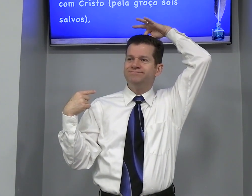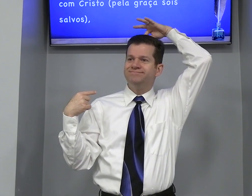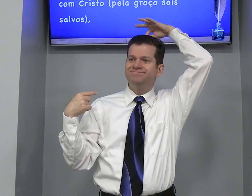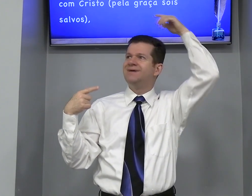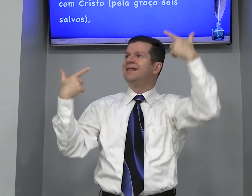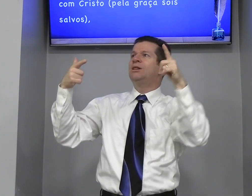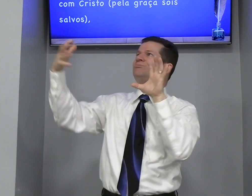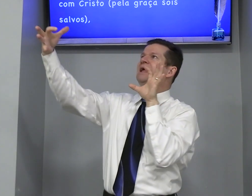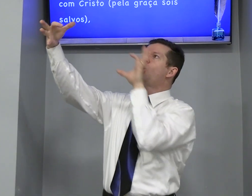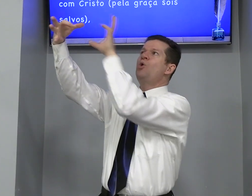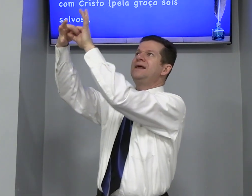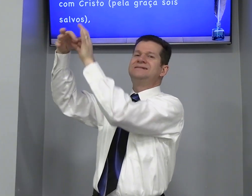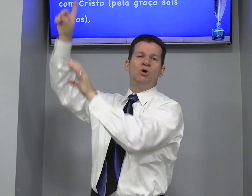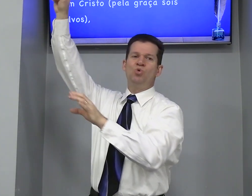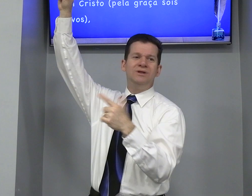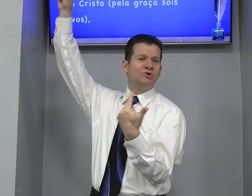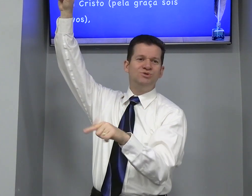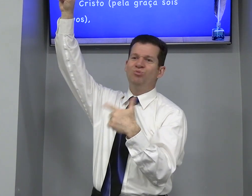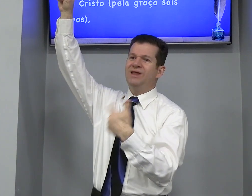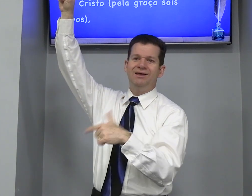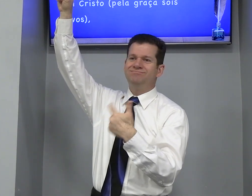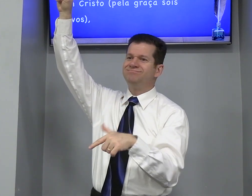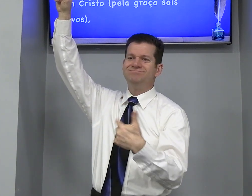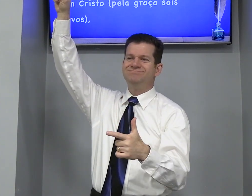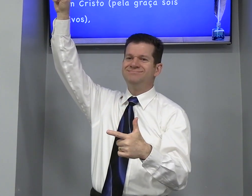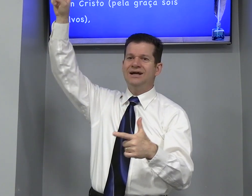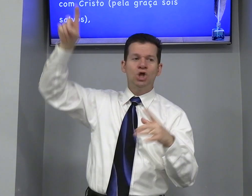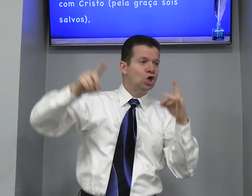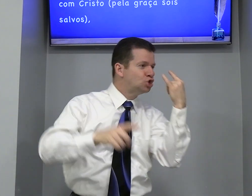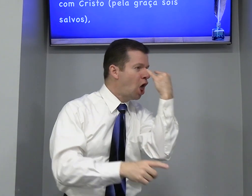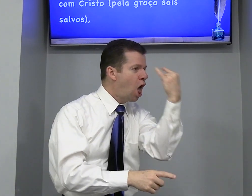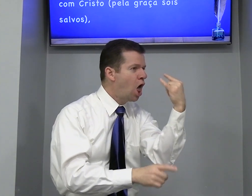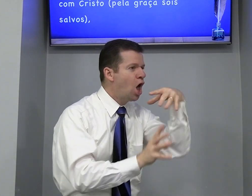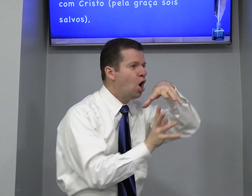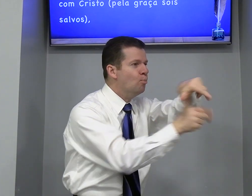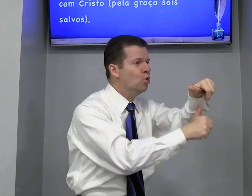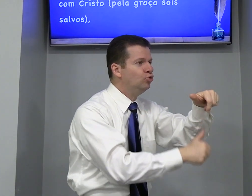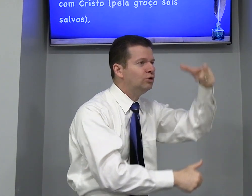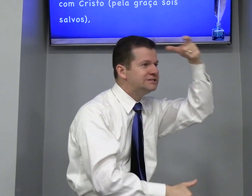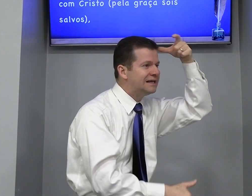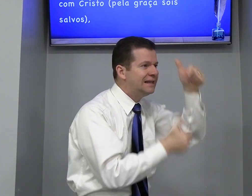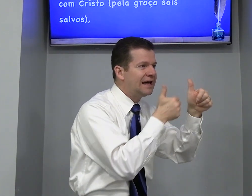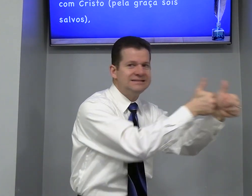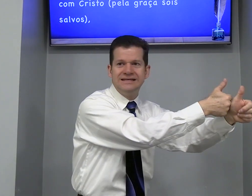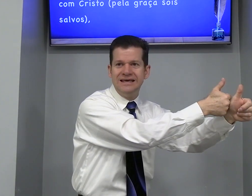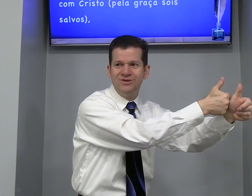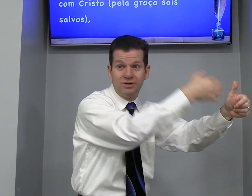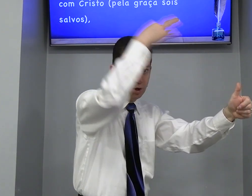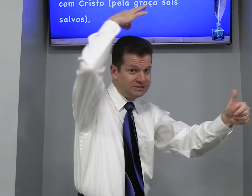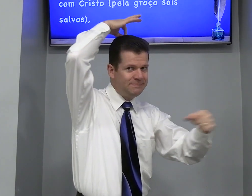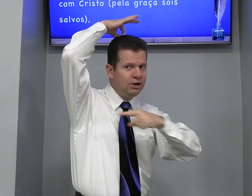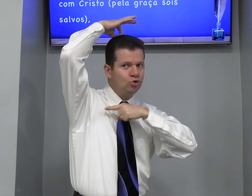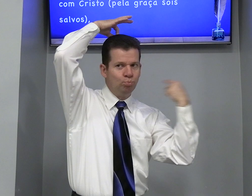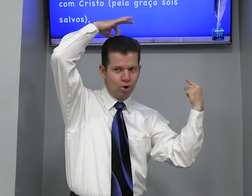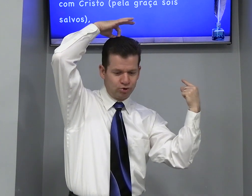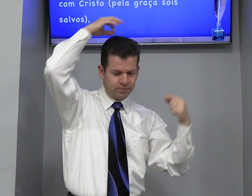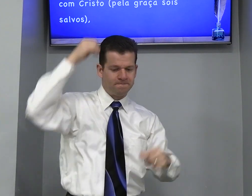Não tem Conexão Com Deus Não tem Certo? Mundo Satanás Seguindo Então Espírito Morto